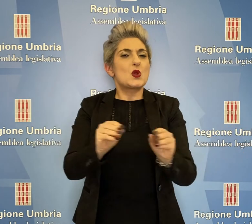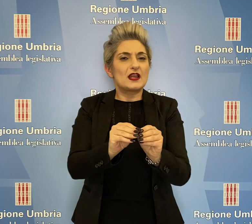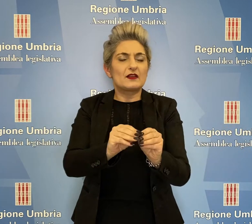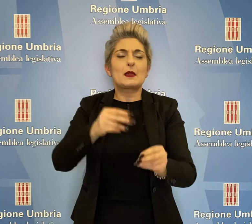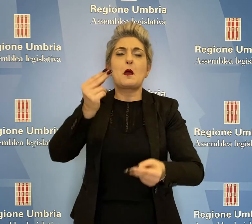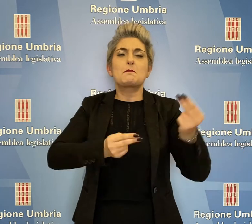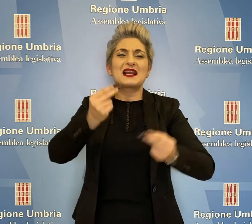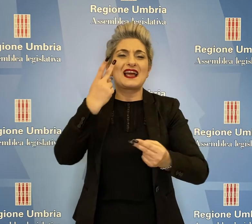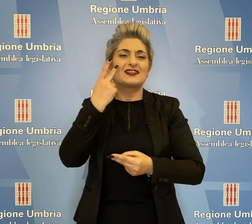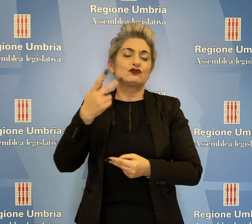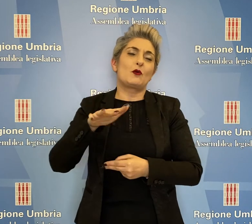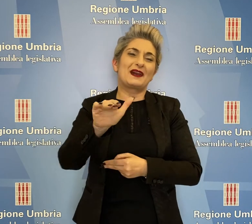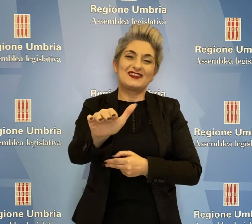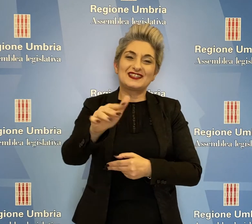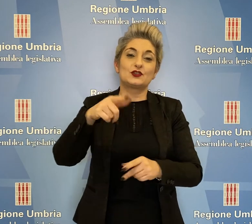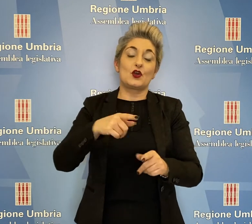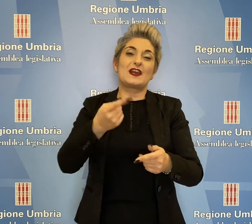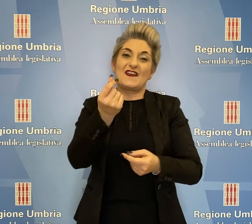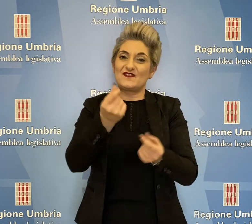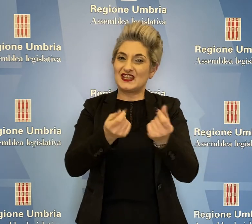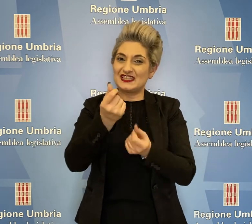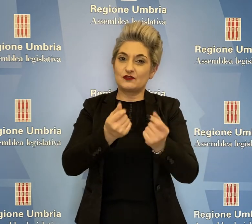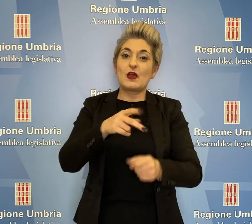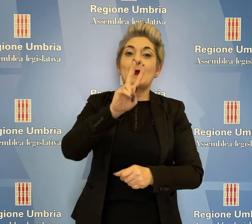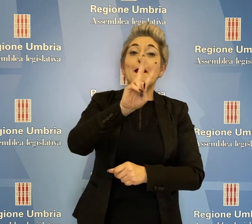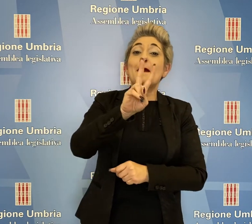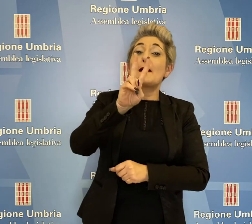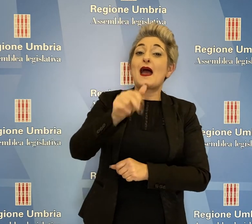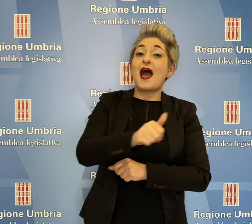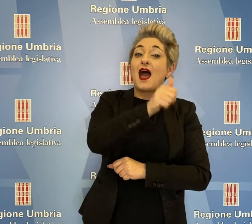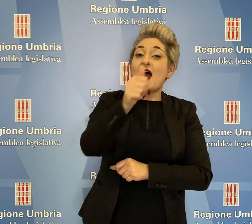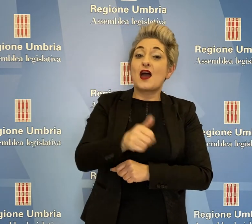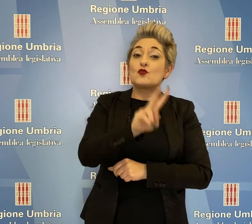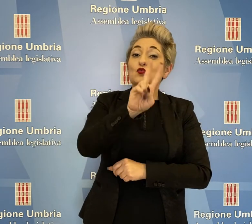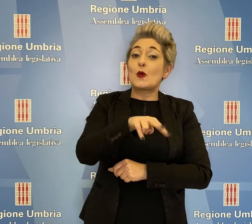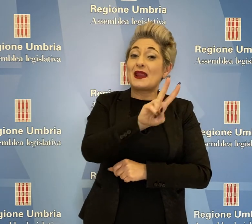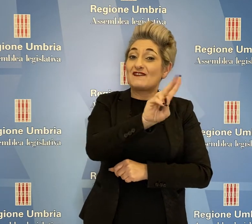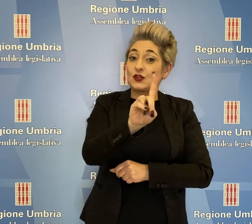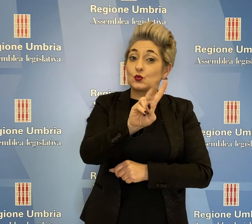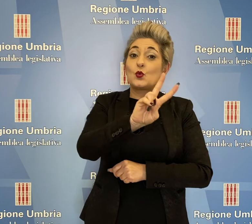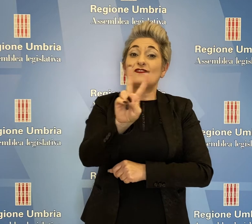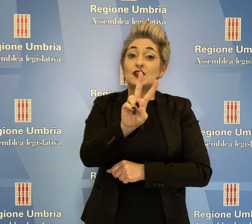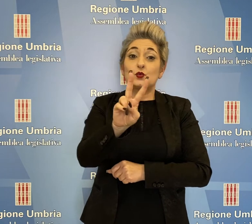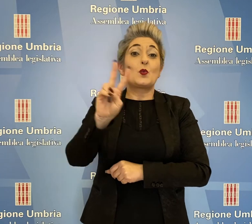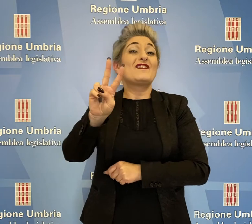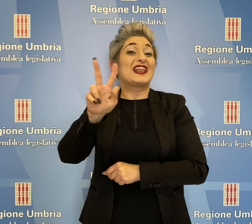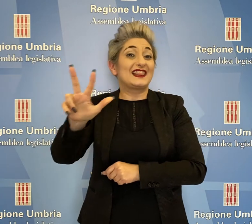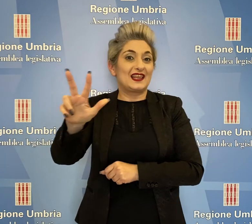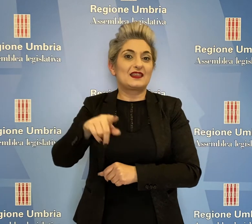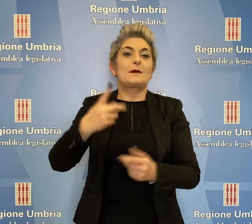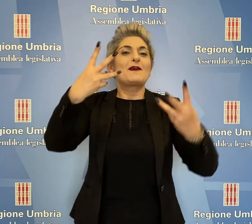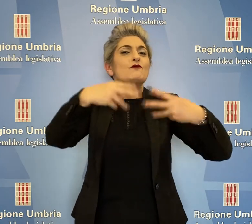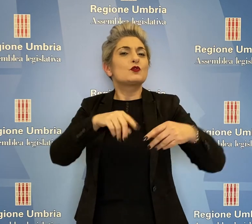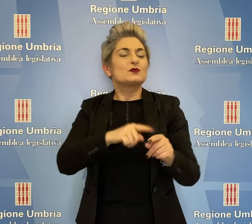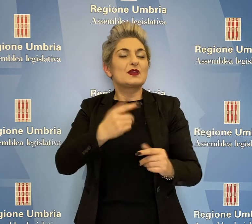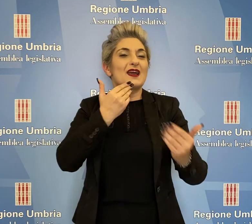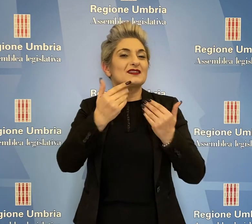bilancio di previsione finanziario per gli anni 2021, 2022 e 2023 per il funzionamento dell'Assemblea